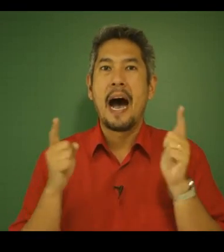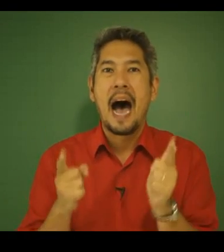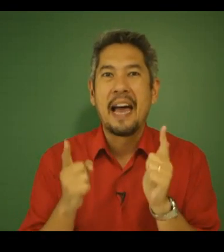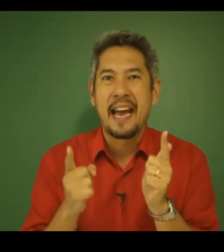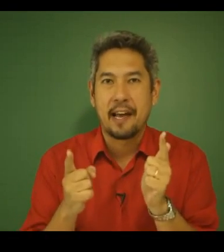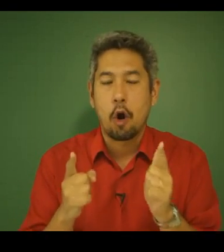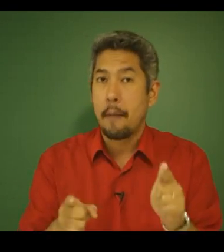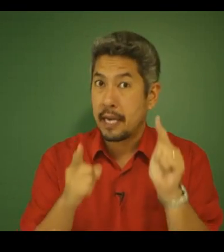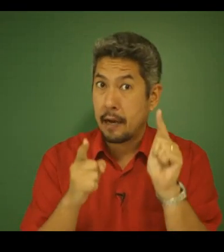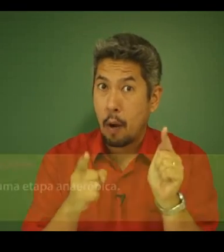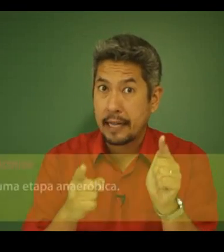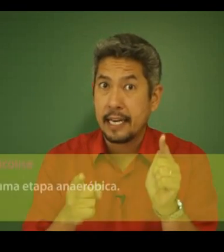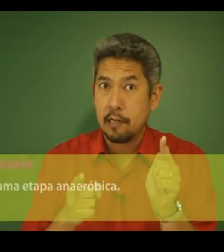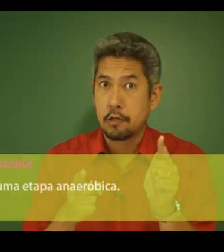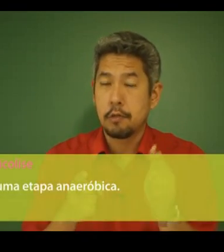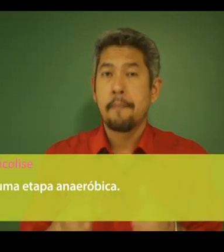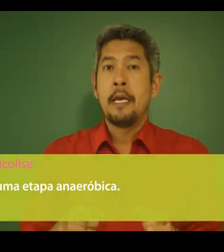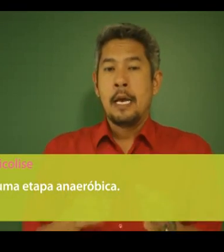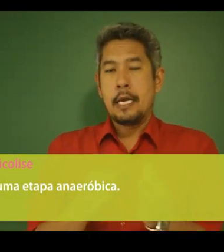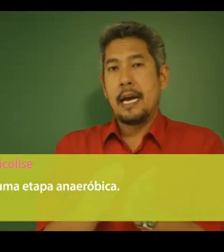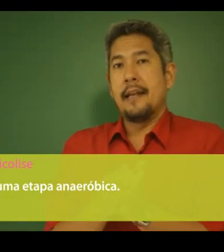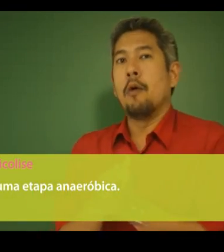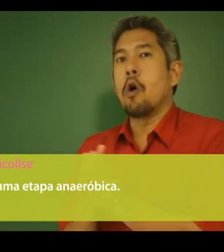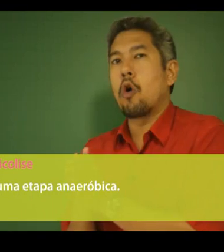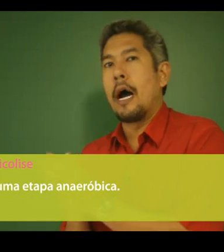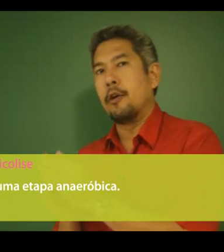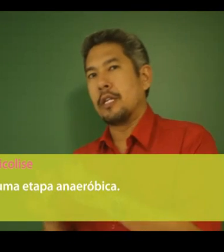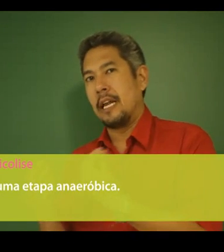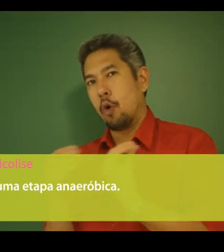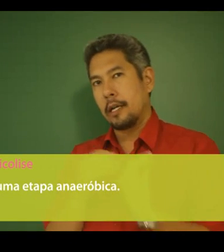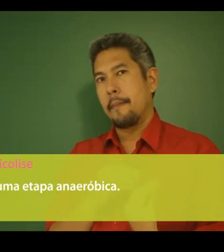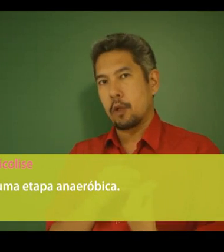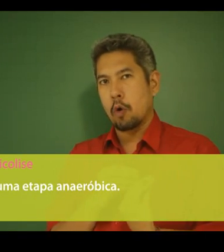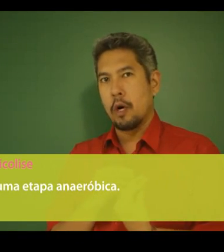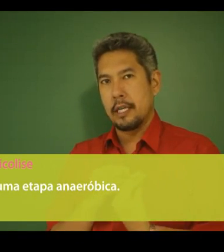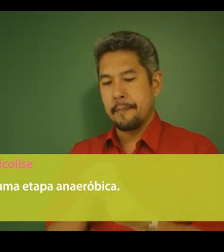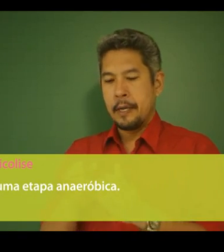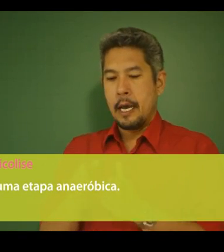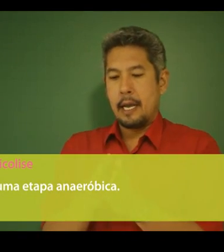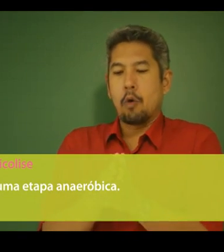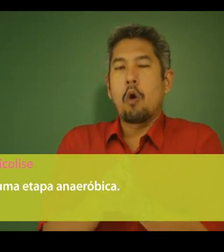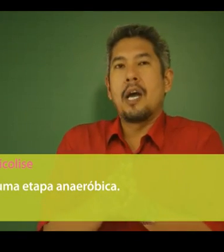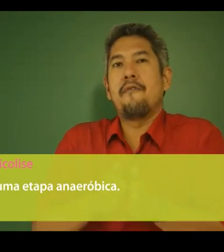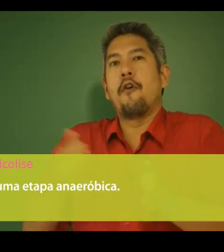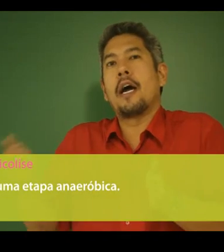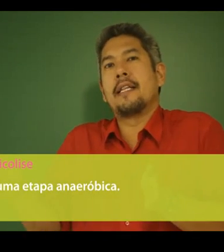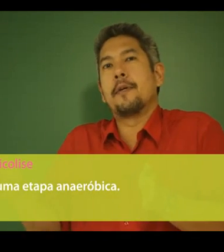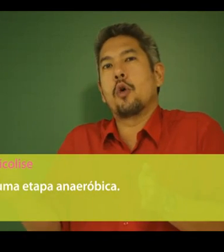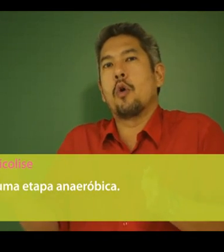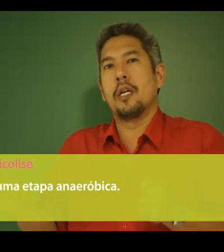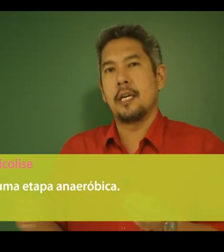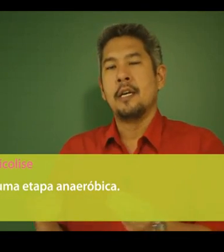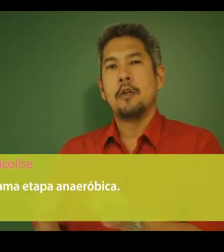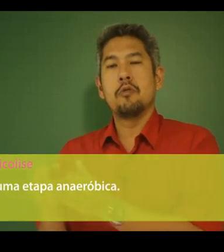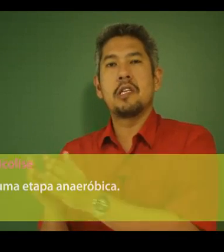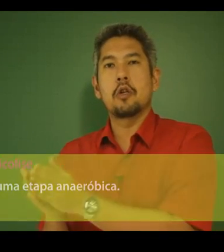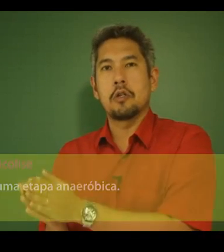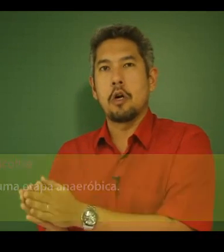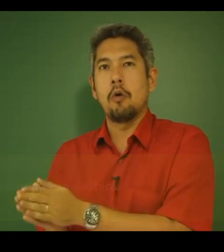anaeróbica, guarda isso. E ela não ocorre no interior da mitocôndria, ela ocorre fora da mitocôndria, no citosol